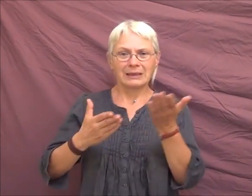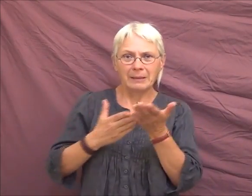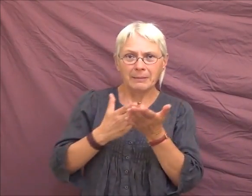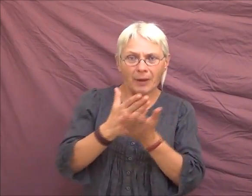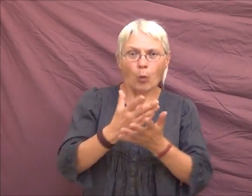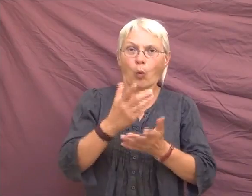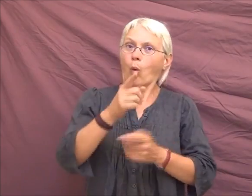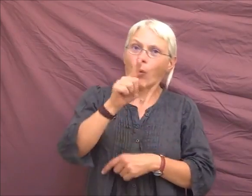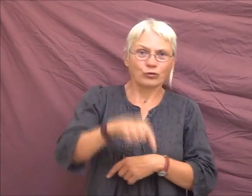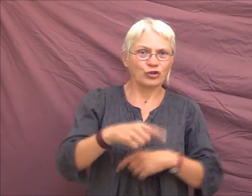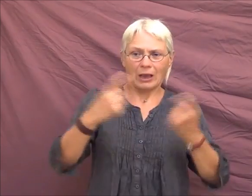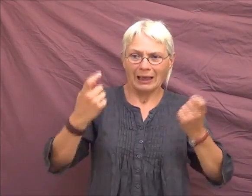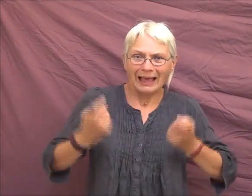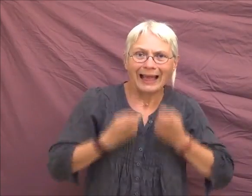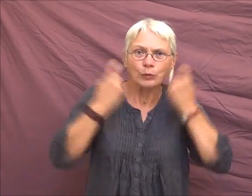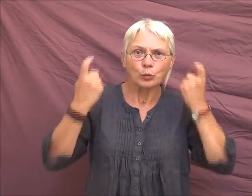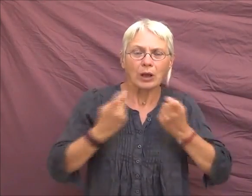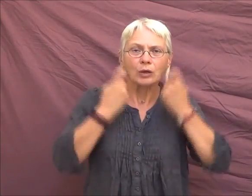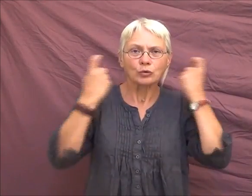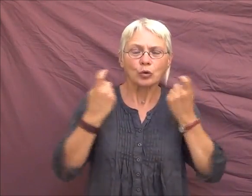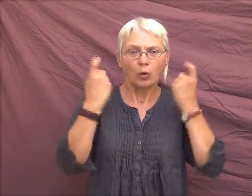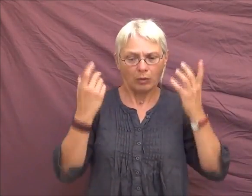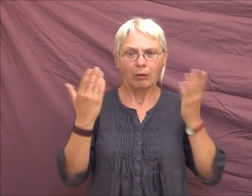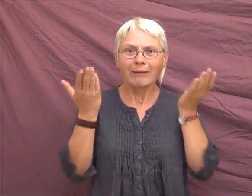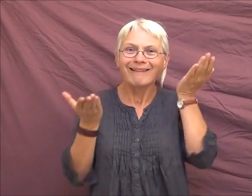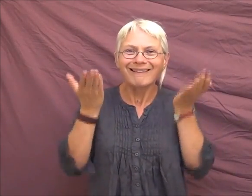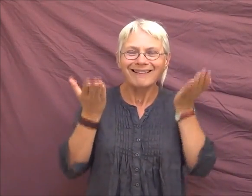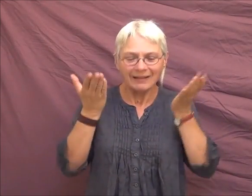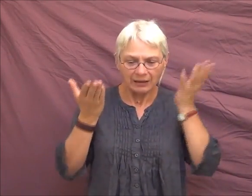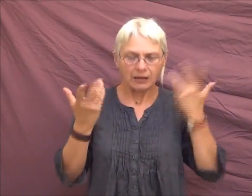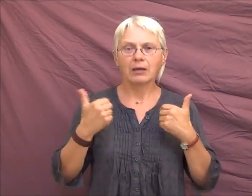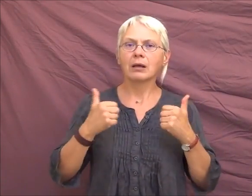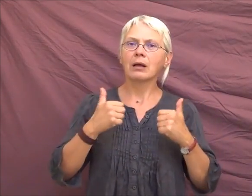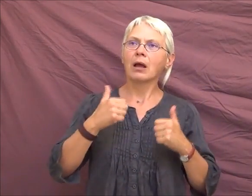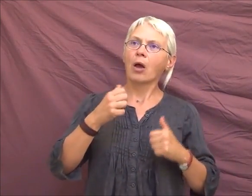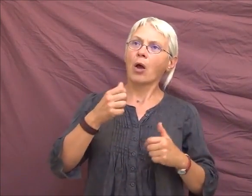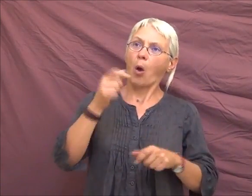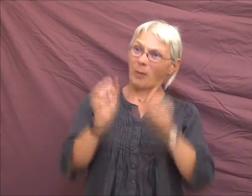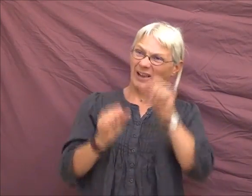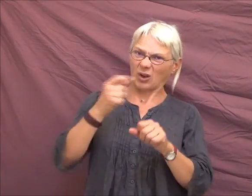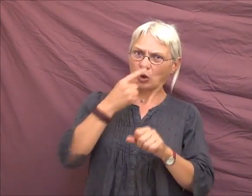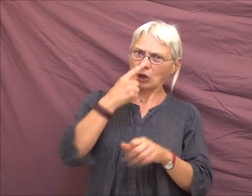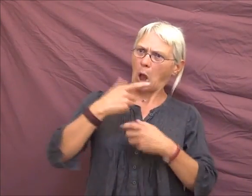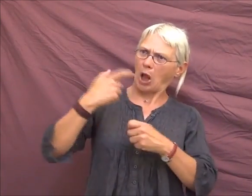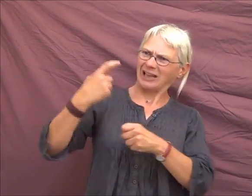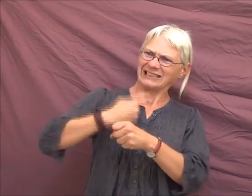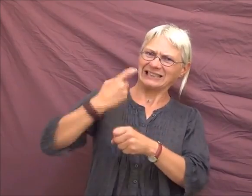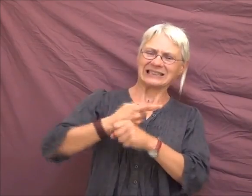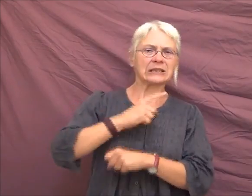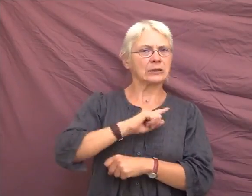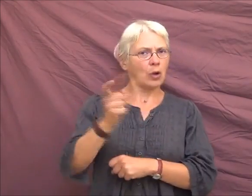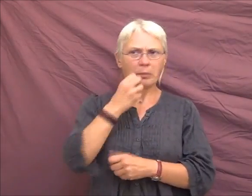parcours où il fallu que je fasse la radiculation vestibulaire. Je ne me sens pas torturée par contre par rapport à ces opérations. Elles se sont m passées. Je n pas souffert.